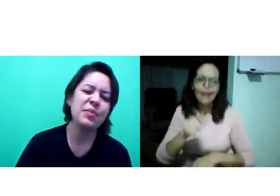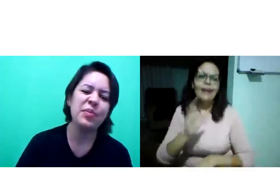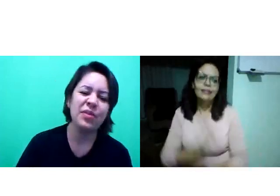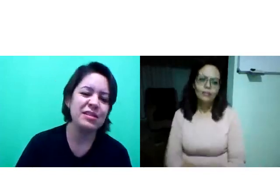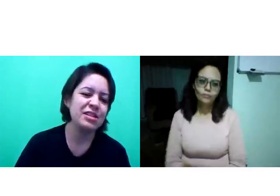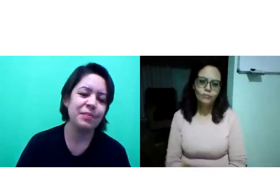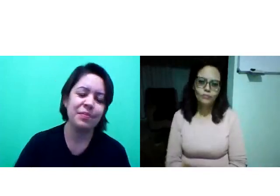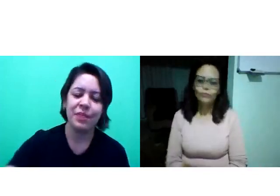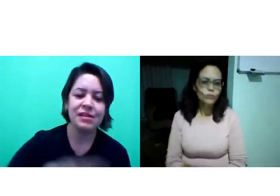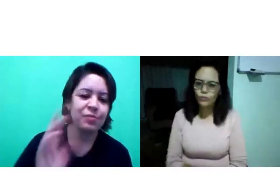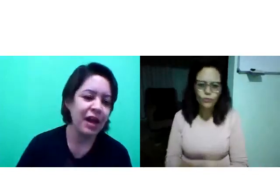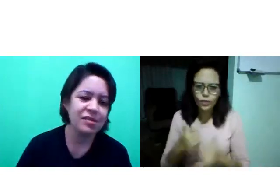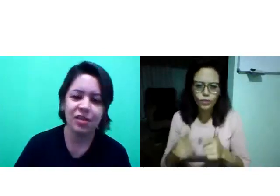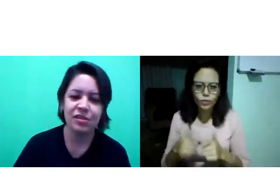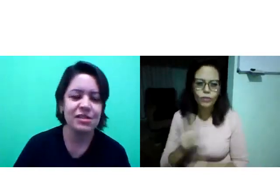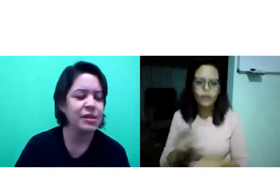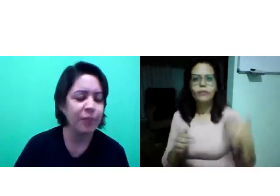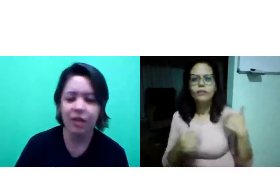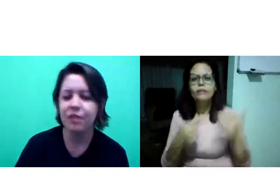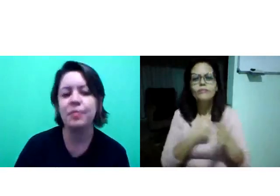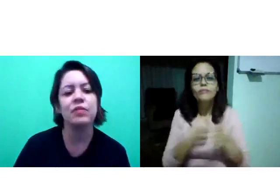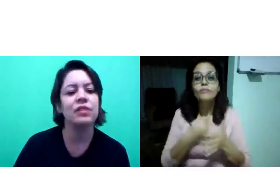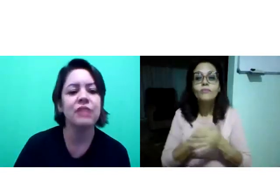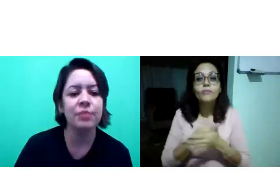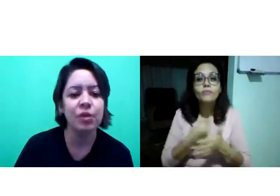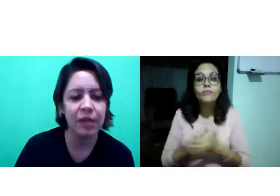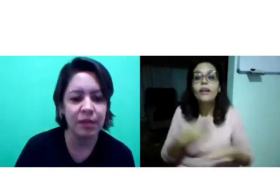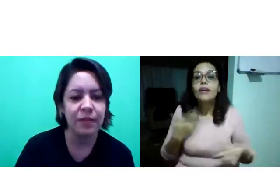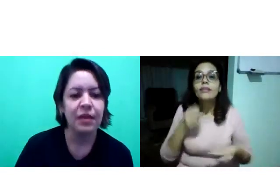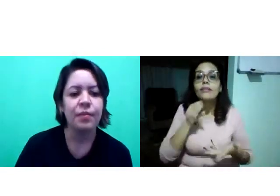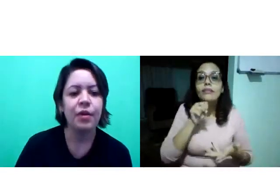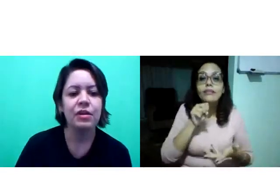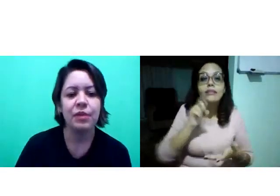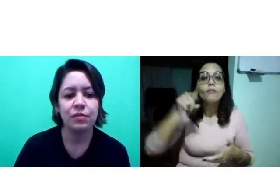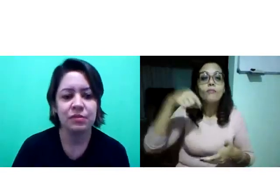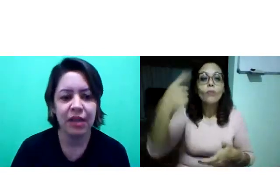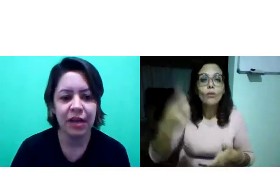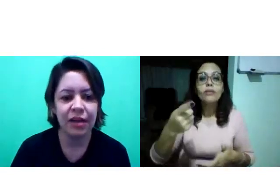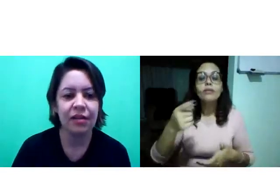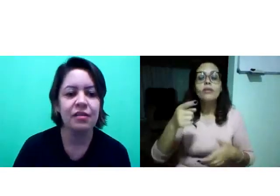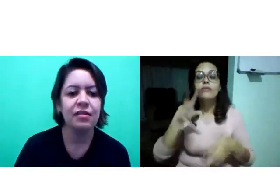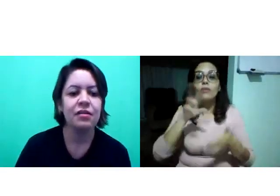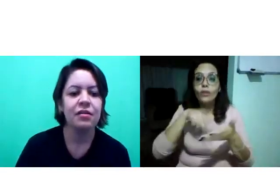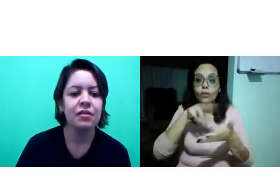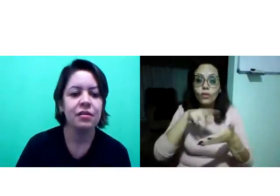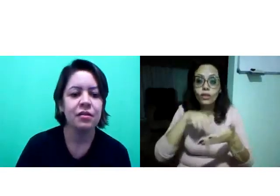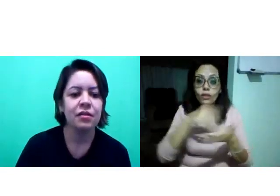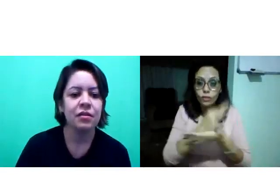Mesmo depois que já passe o prazo da nossa disciplina, podem me procurar. Não tem problema. Podem perguntar.